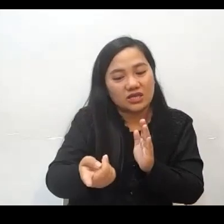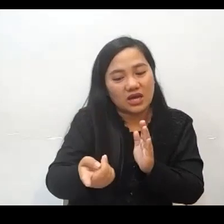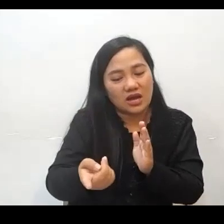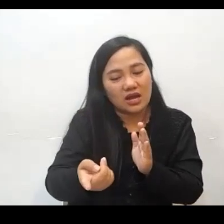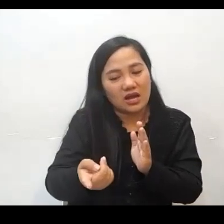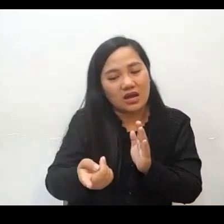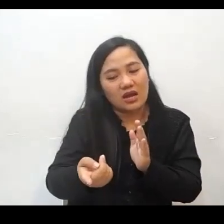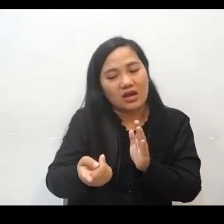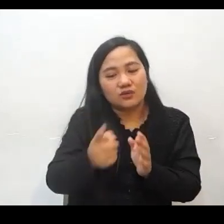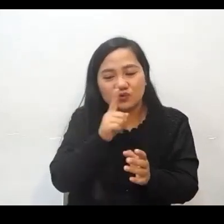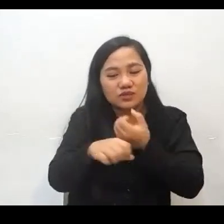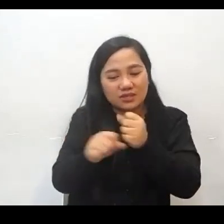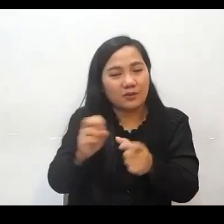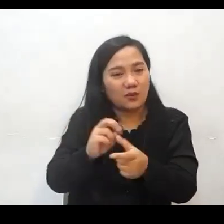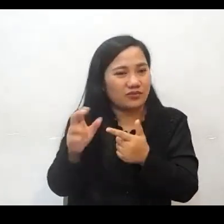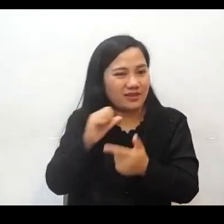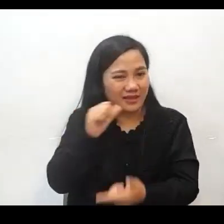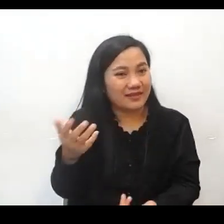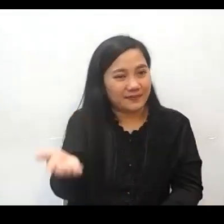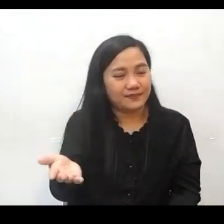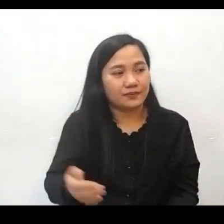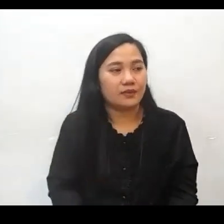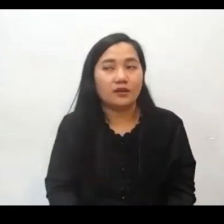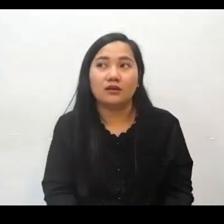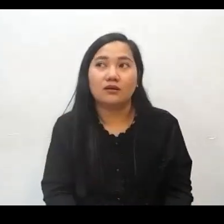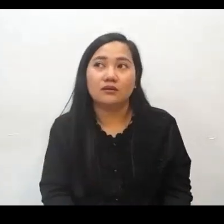Ngunit di nagtagal siya ay nag-apura sa pag-aasawa